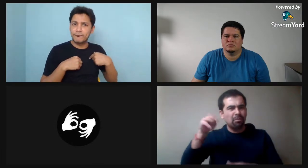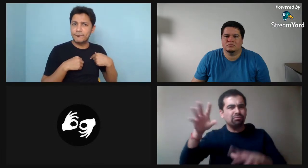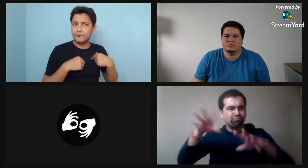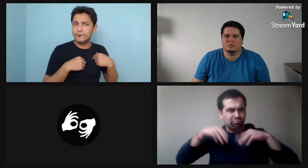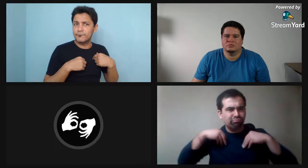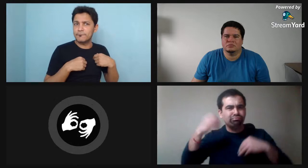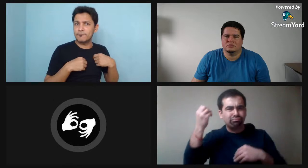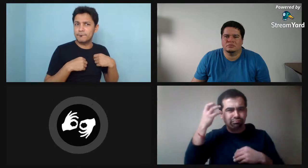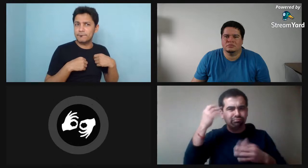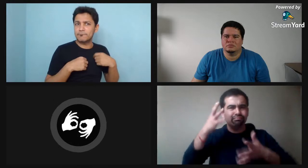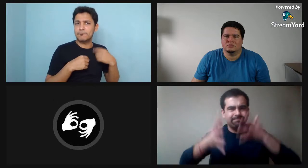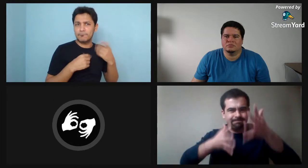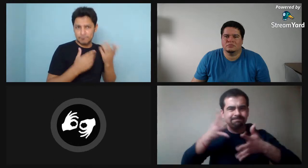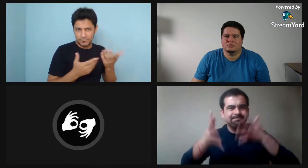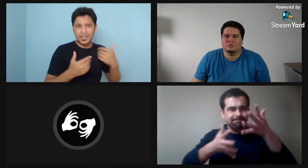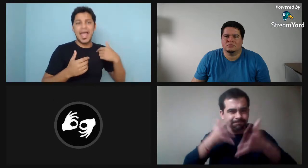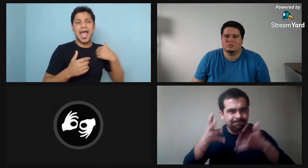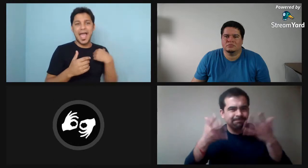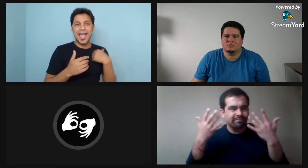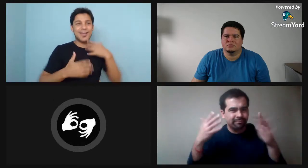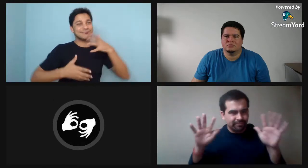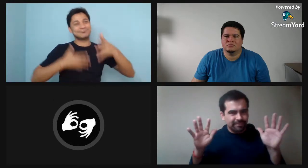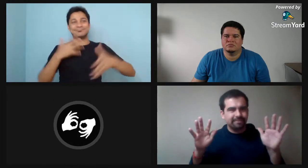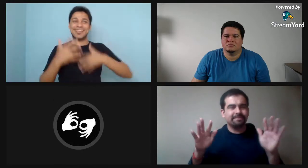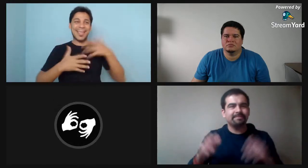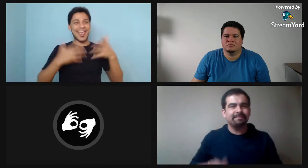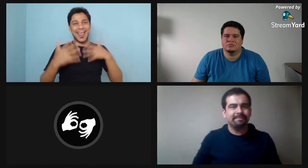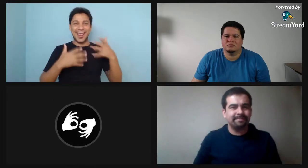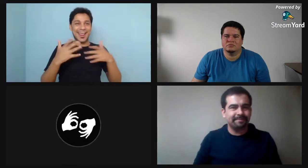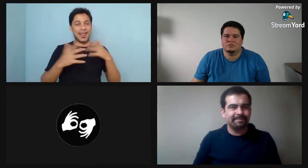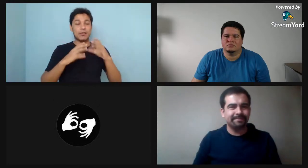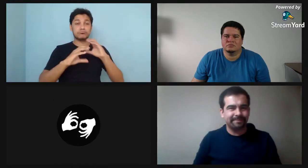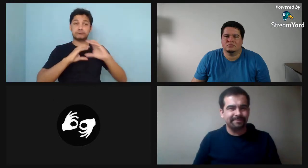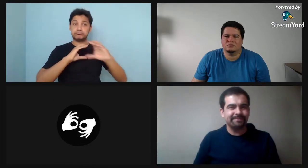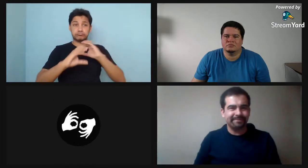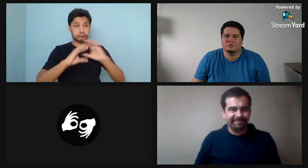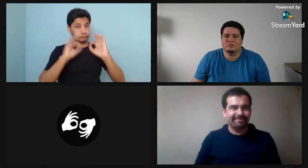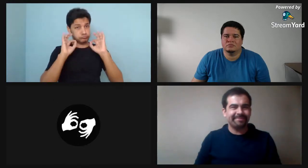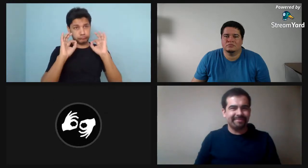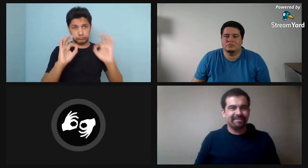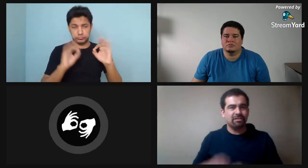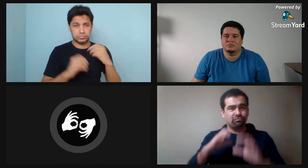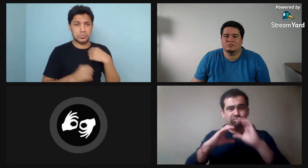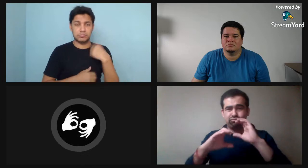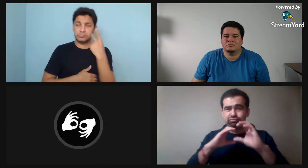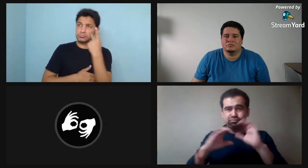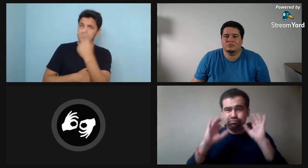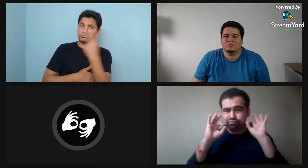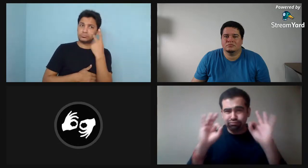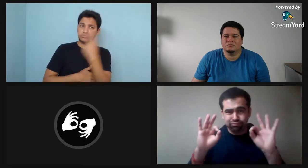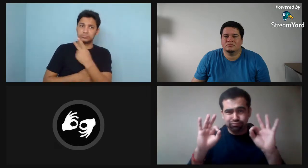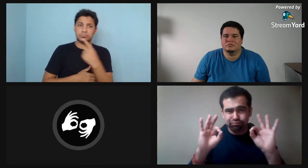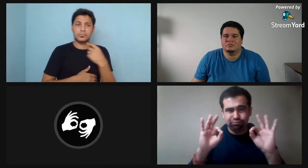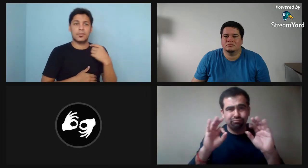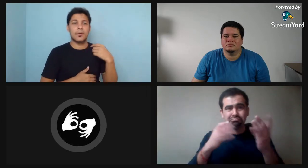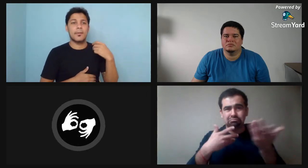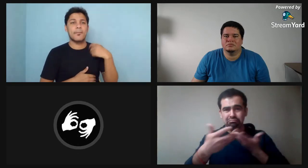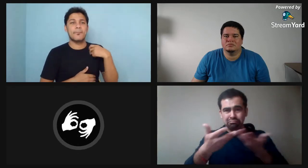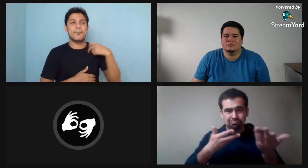Bueno, mis padres ambos aprendieron lengua de señas o usaban, se comunicaban en lengua de señas y por lo tanto la